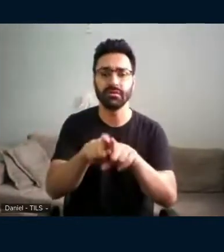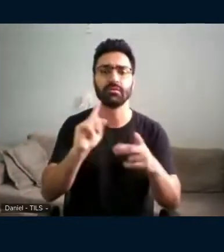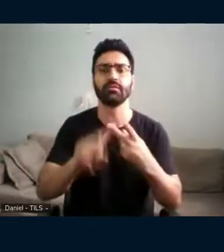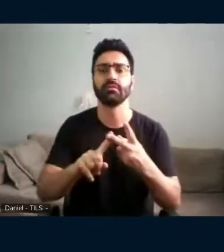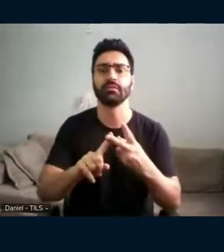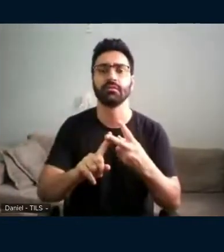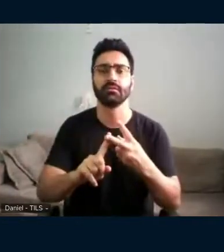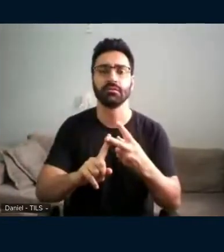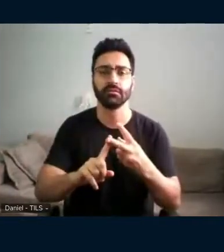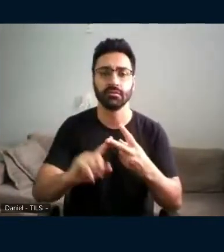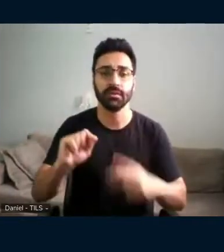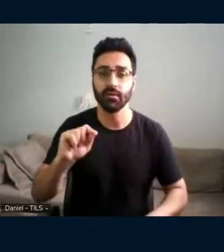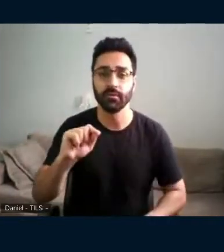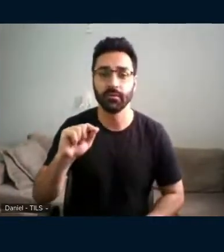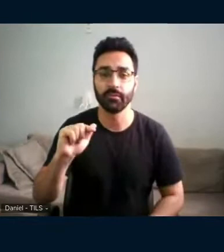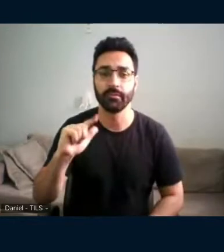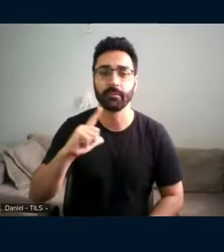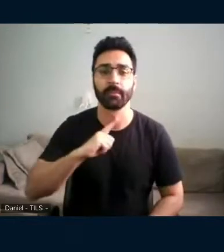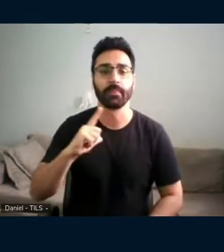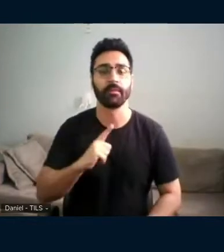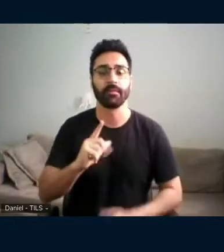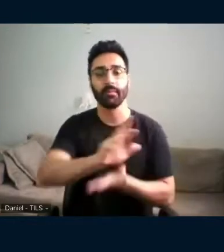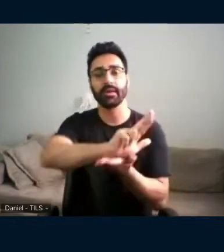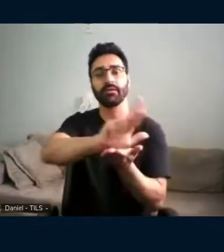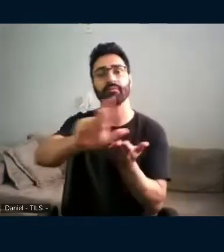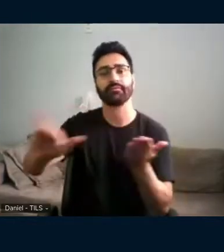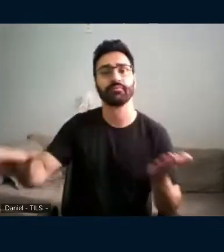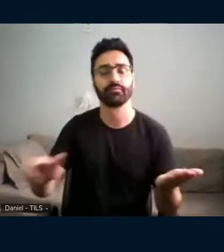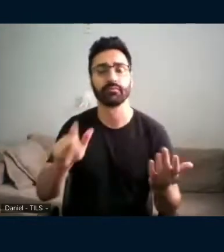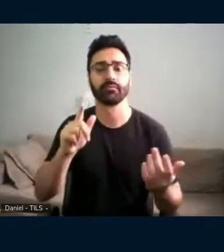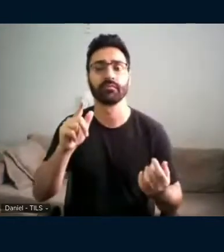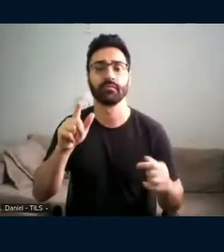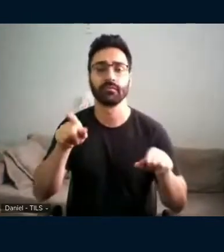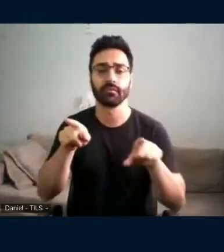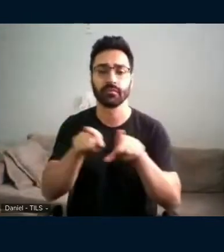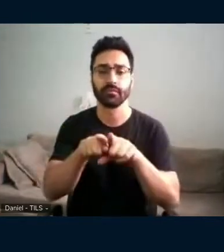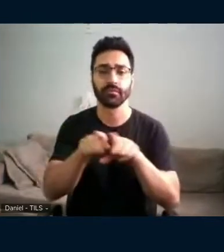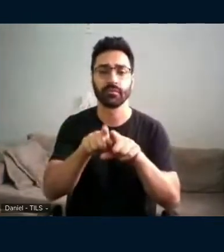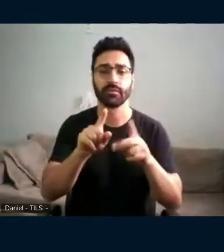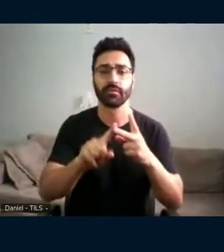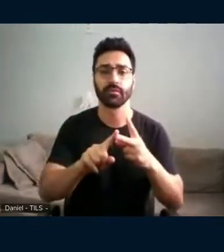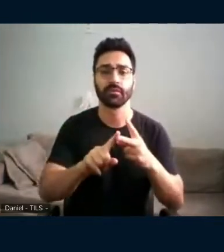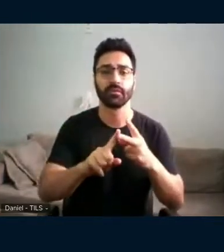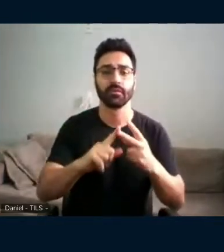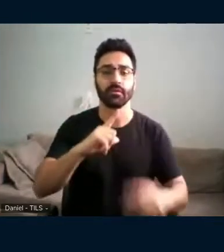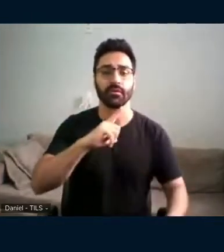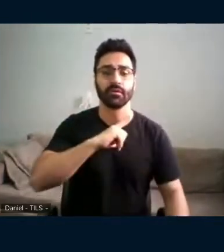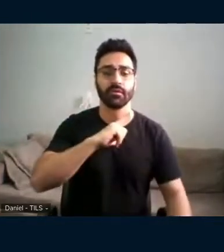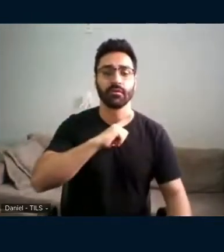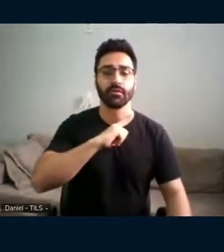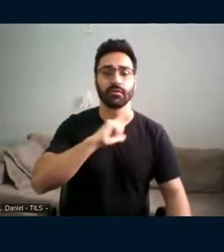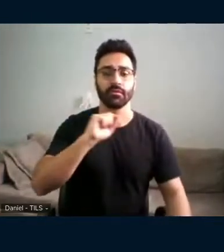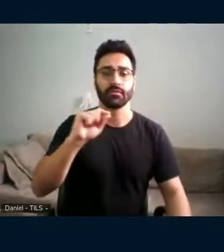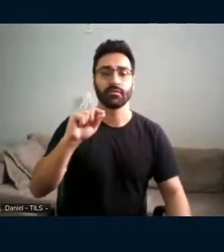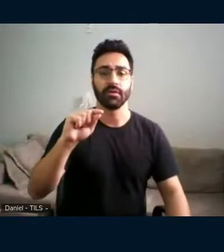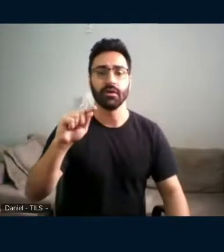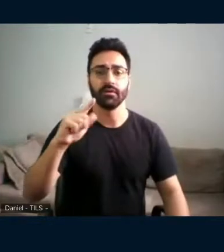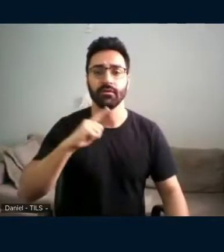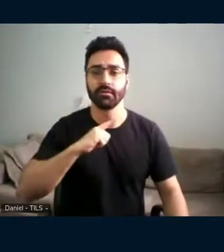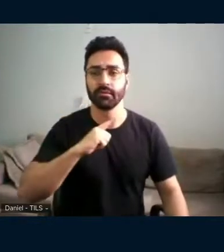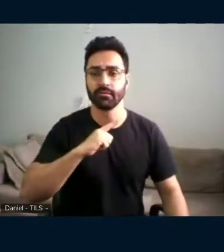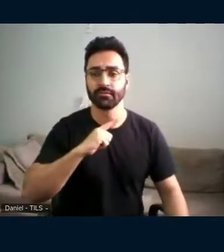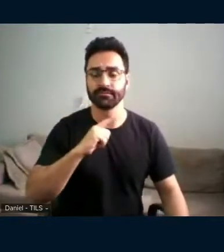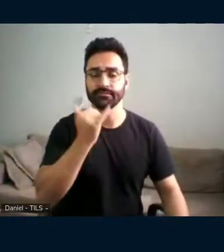todo momento, essa busca pela diversificação, que é um pensamento tão caro ao Vigotsky, de que as pessoas podem se